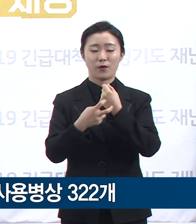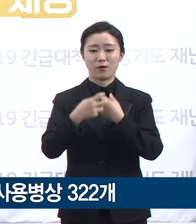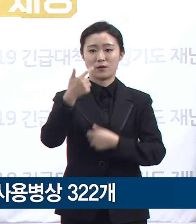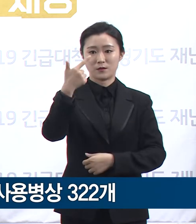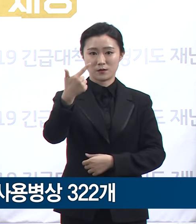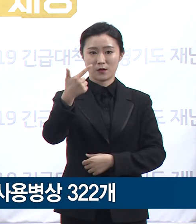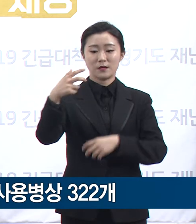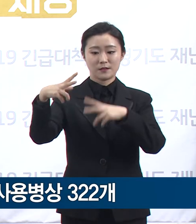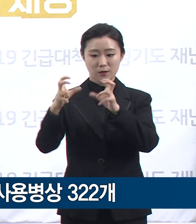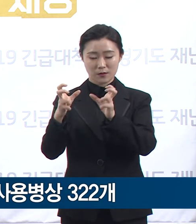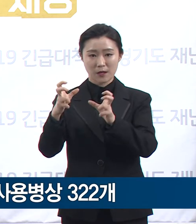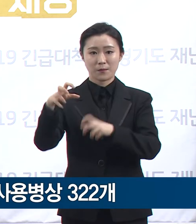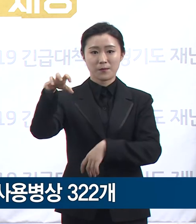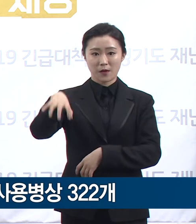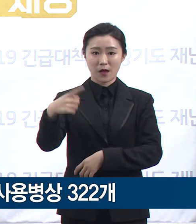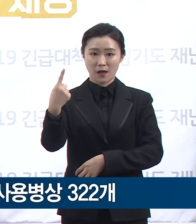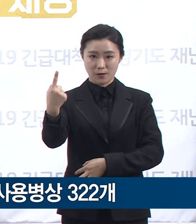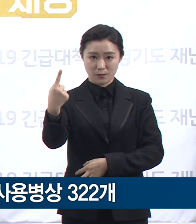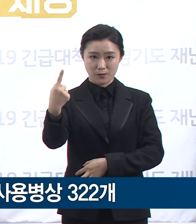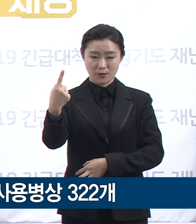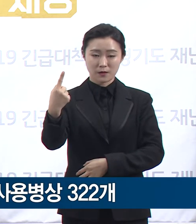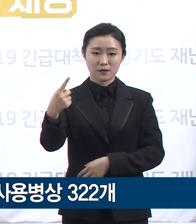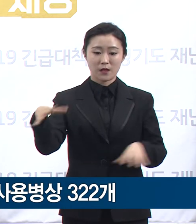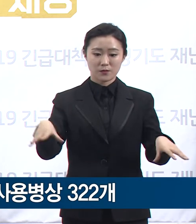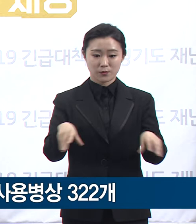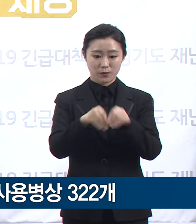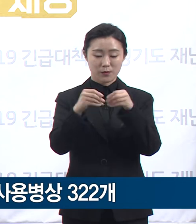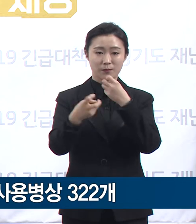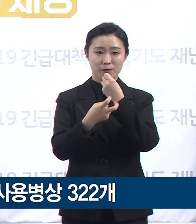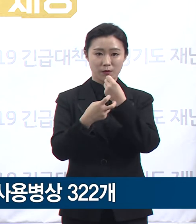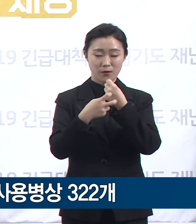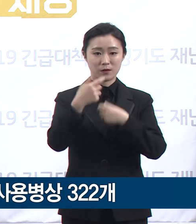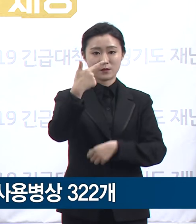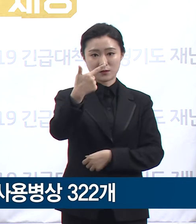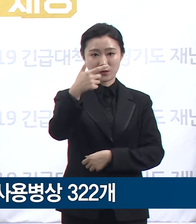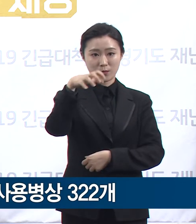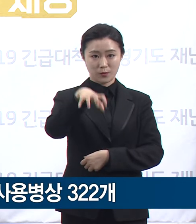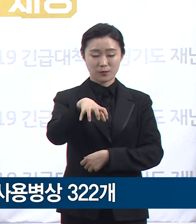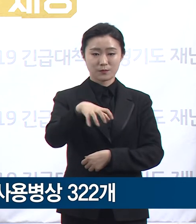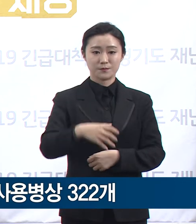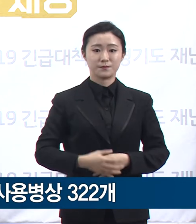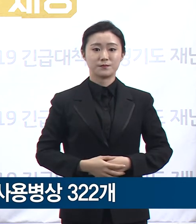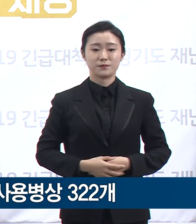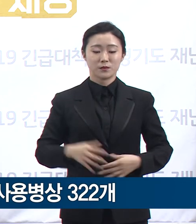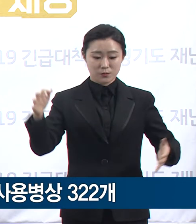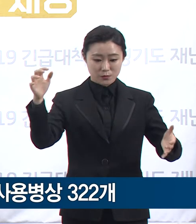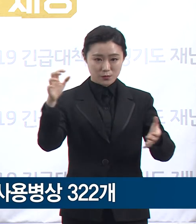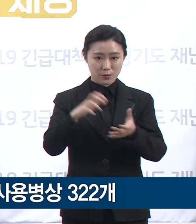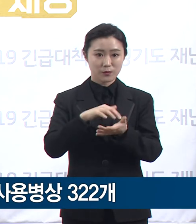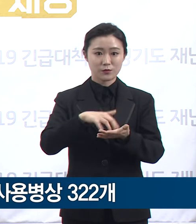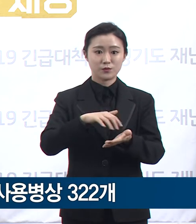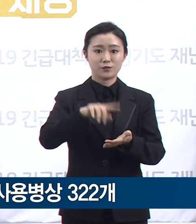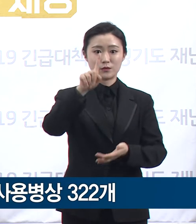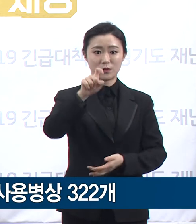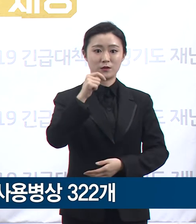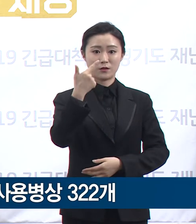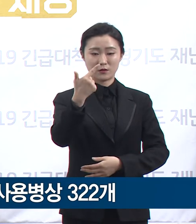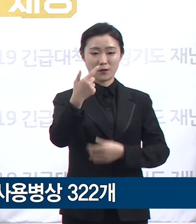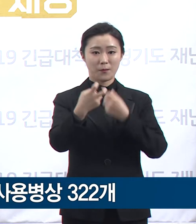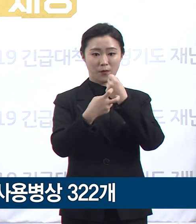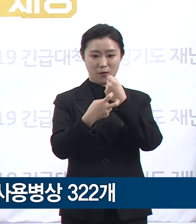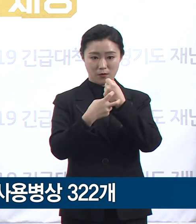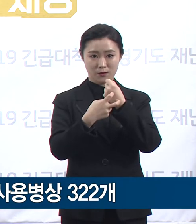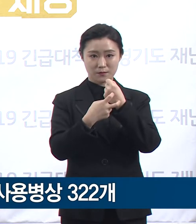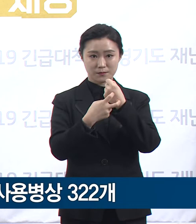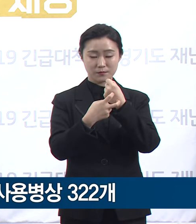1곳 및 도내 민간종합병원 6곳의 협력으로 총 16개 병원에 480개의 확진자 치료병상을